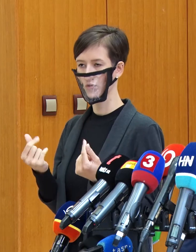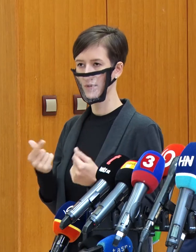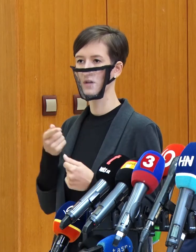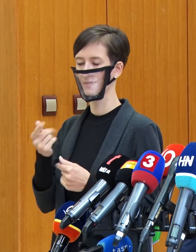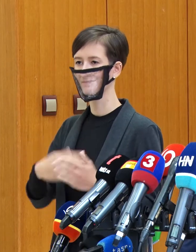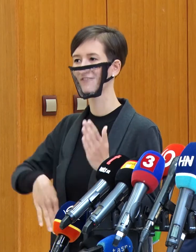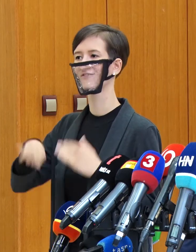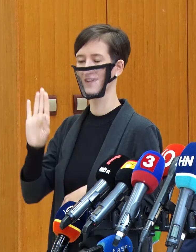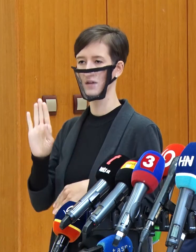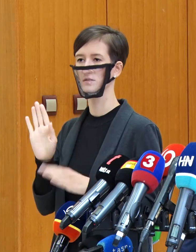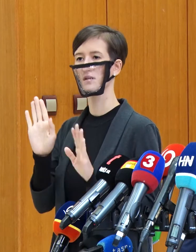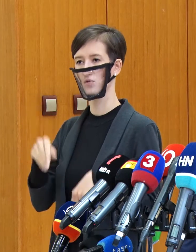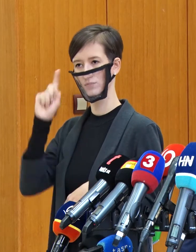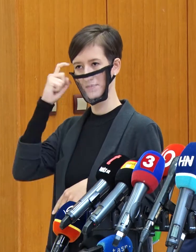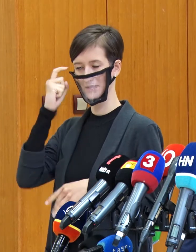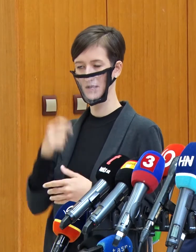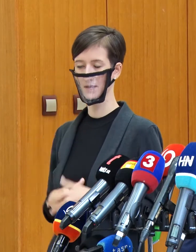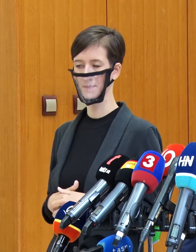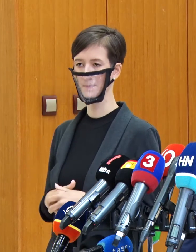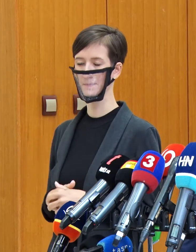mali doteraz.